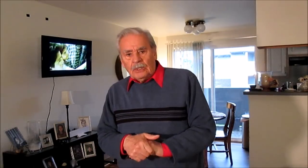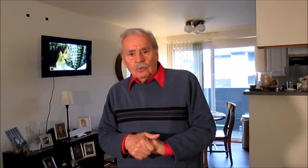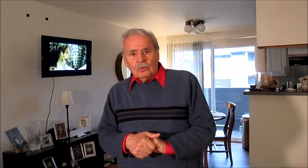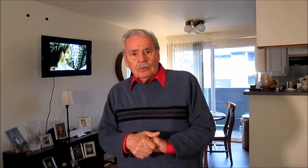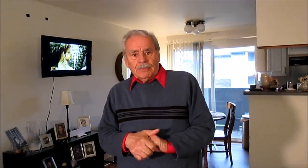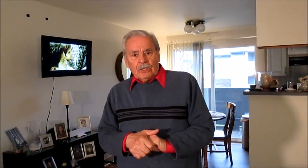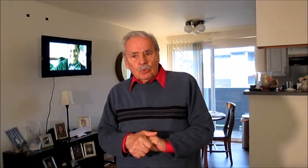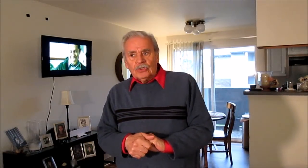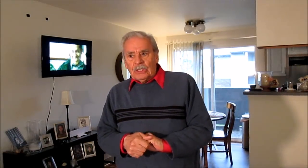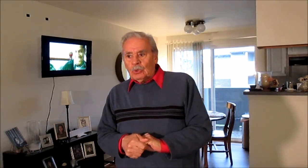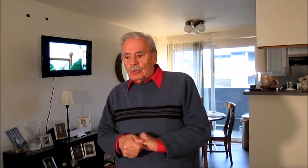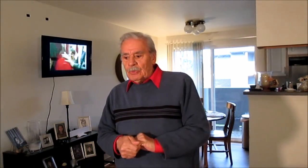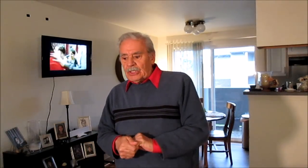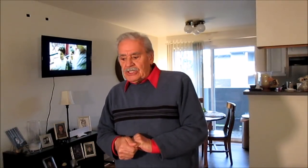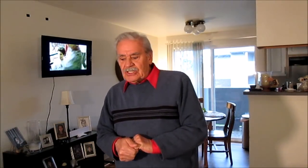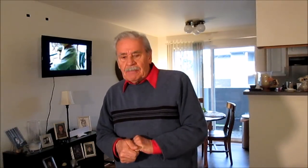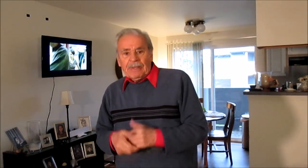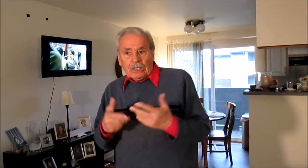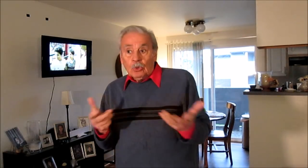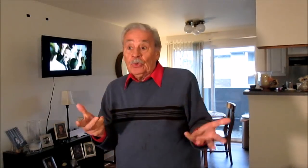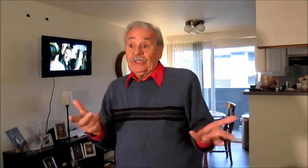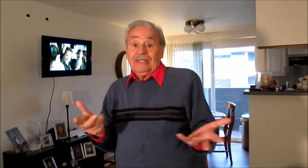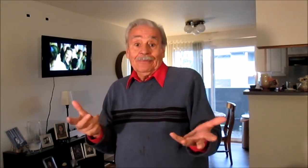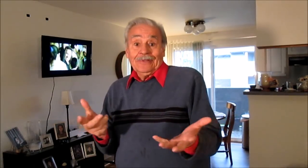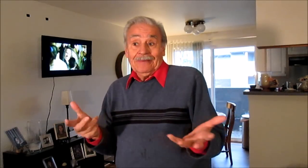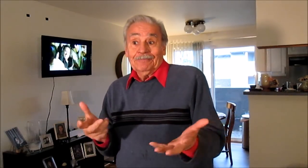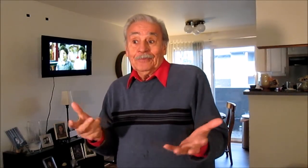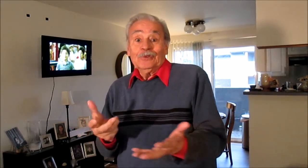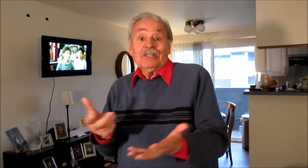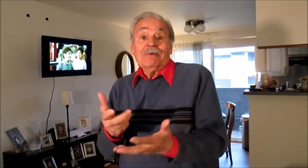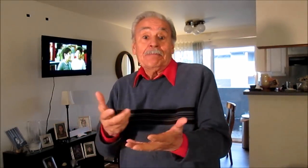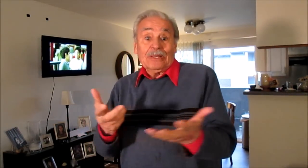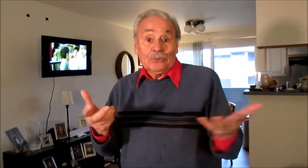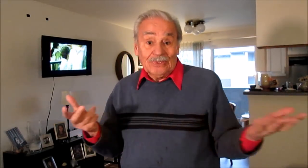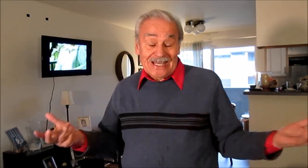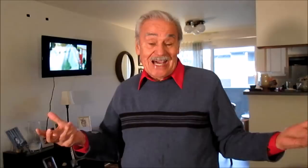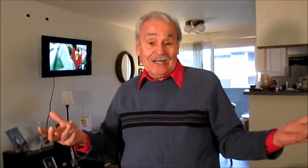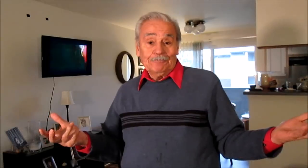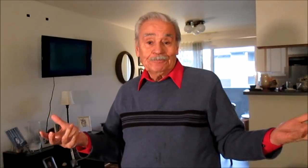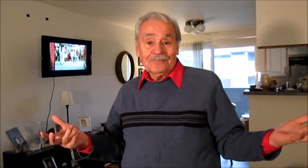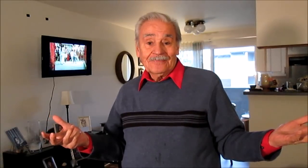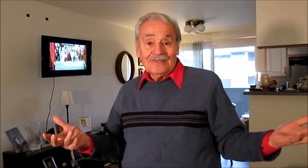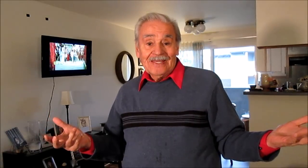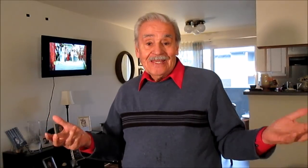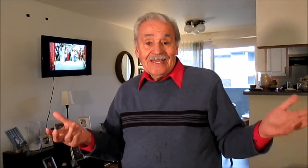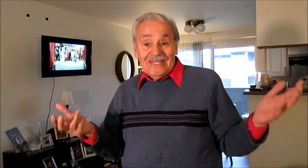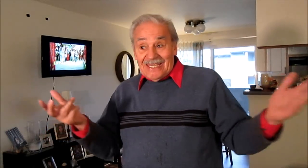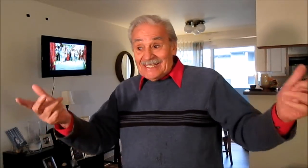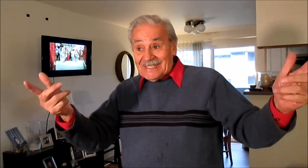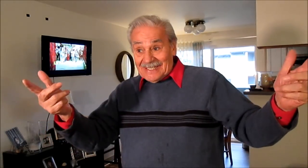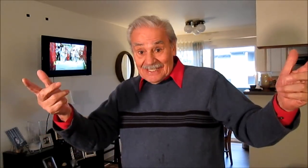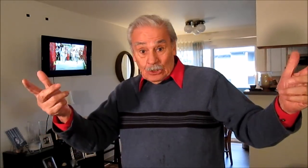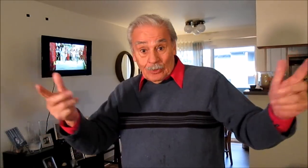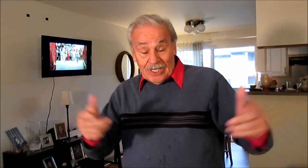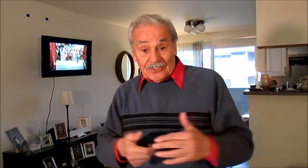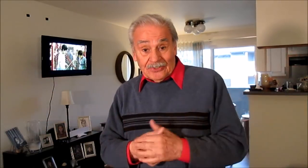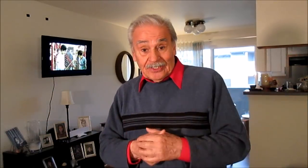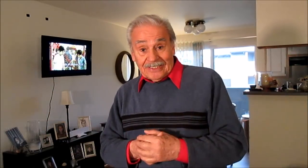uno, pregunta uno porque dice, pregunta, porque uno debe preguntar, ¿este es el gobierno que